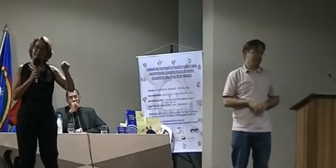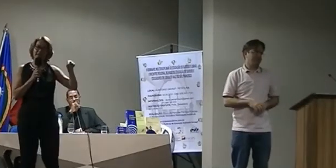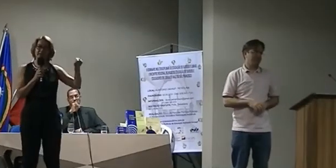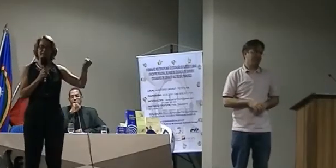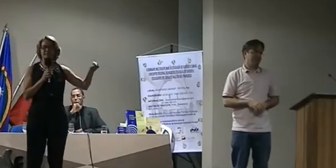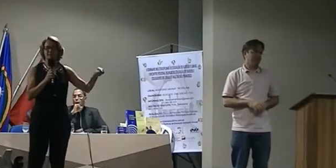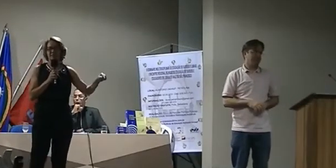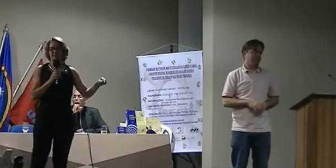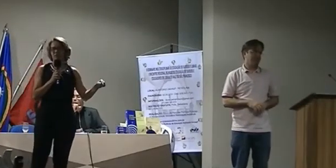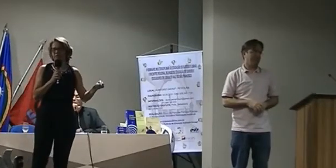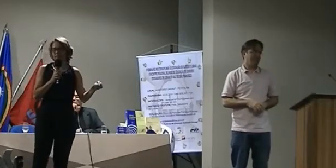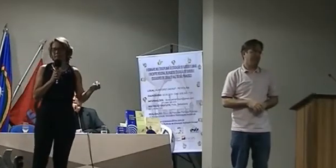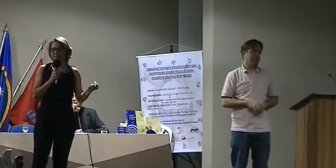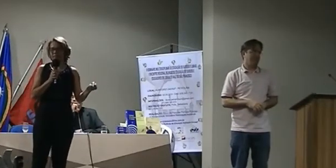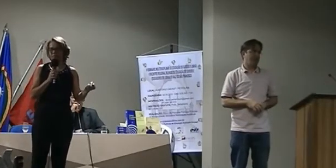da universidade.